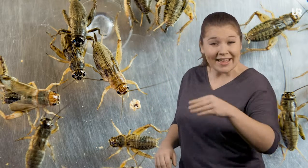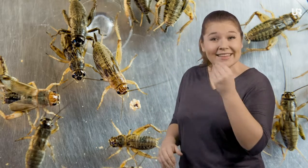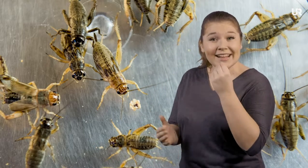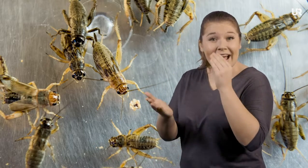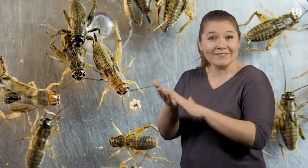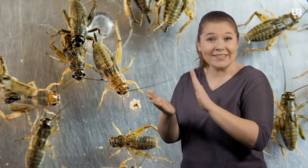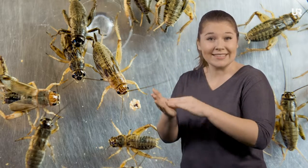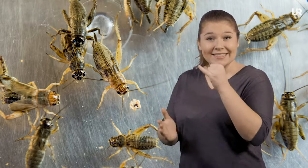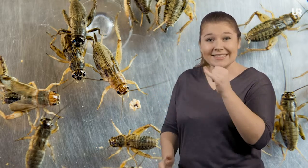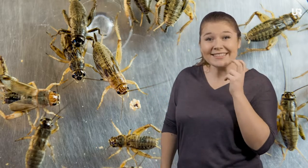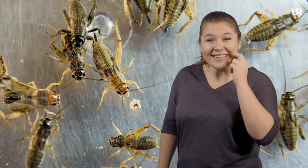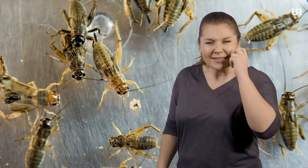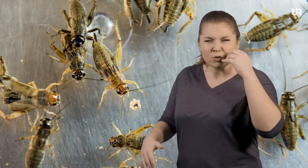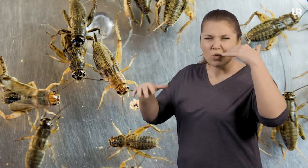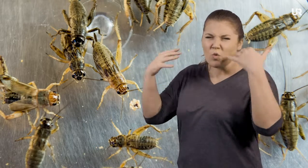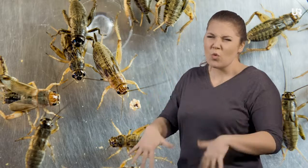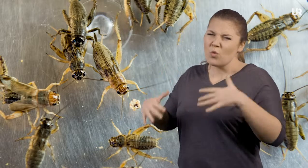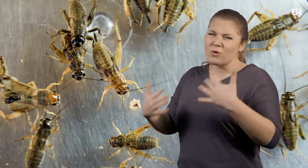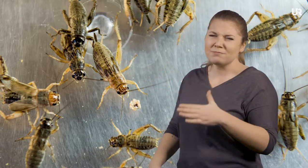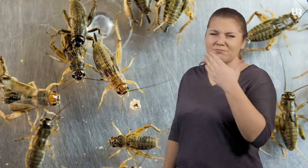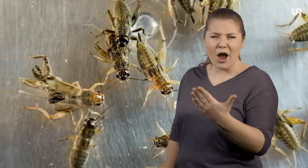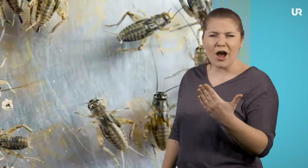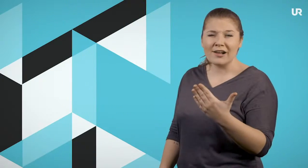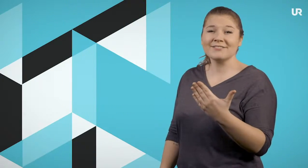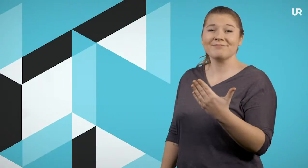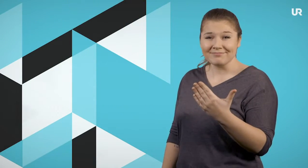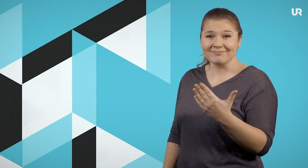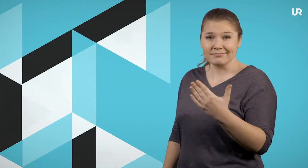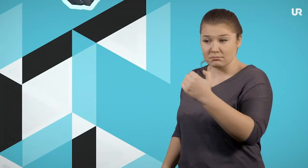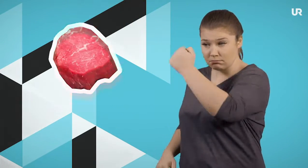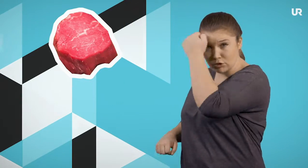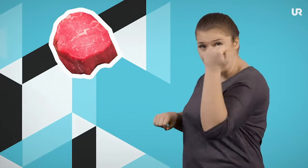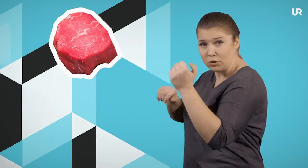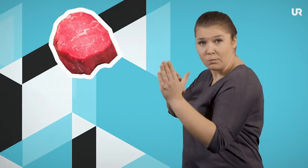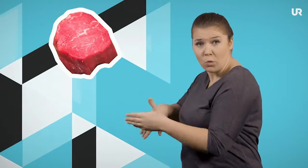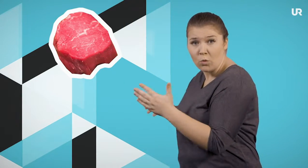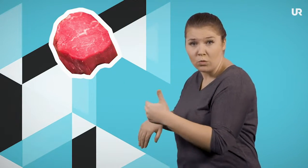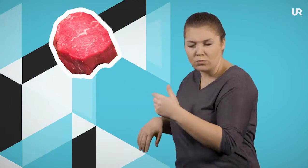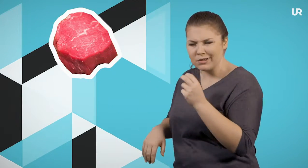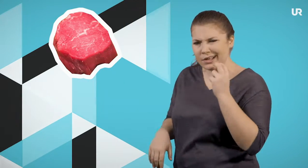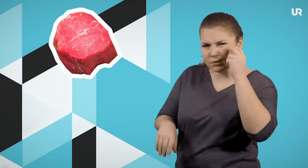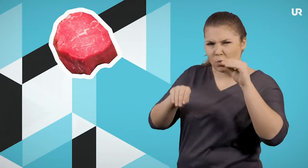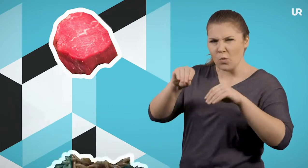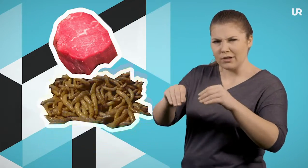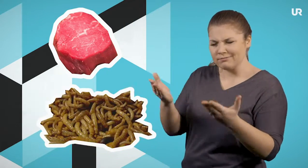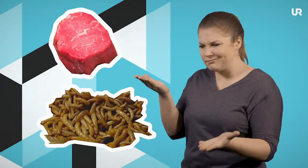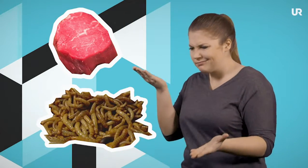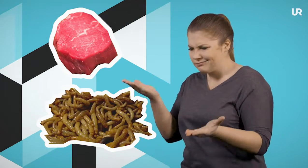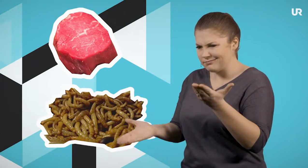näringsvärdet i insekter är högt? Och om man jämför köttproduktion med insektsodling så har